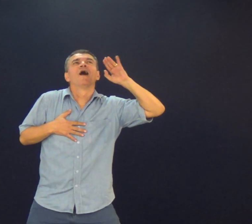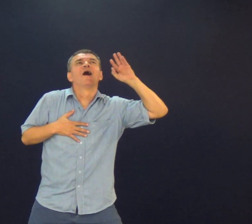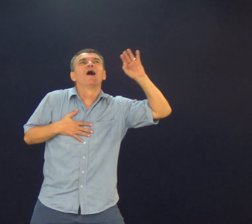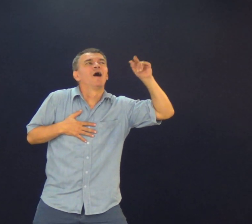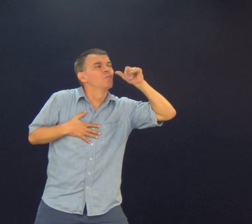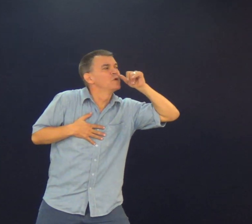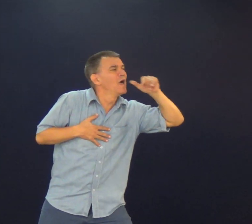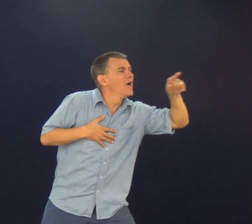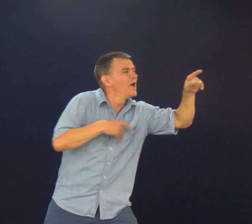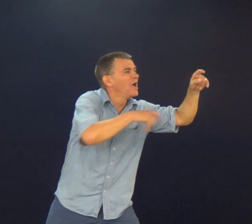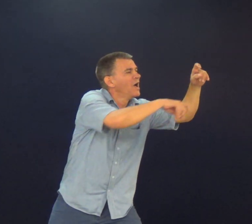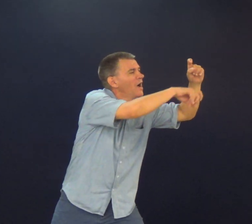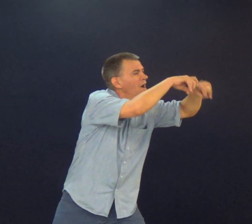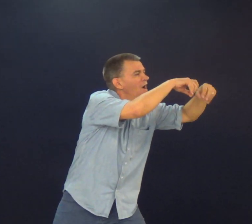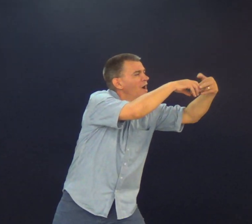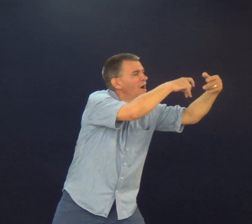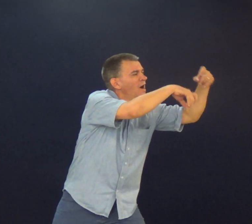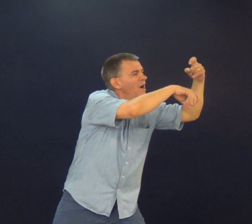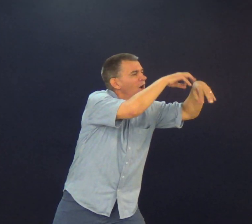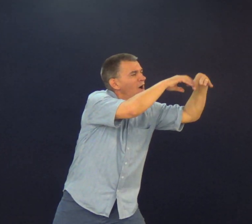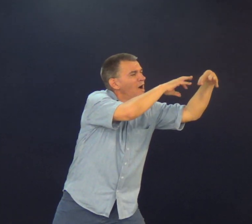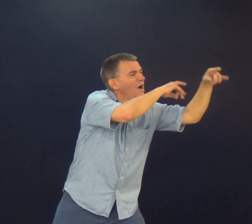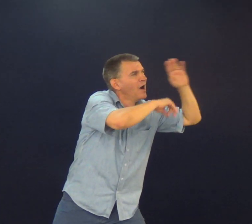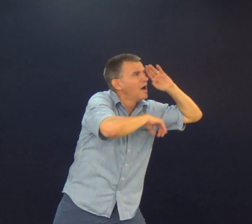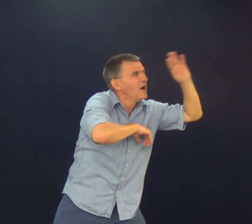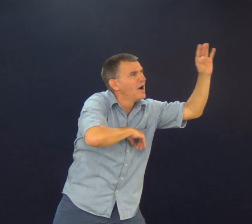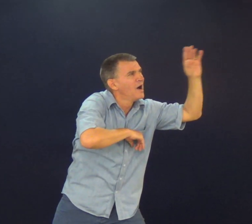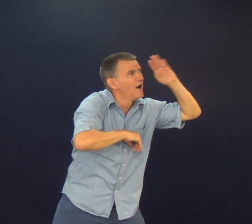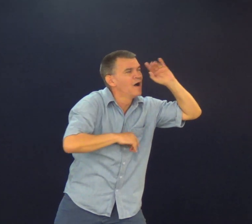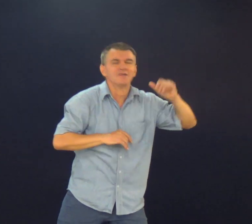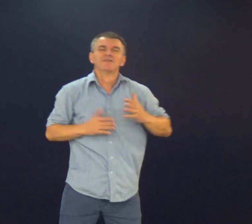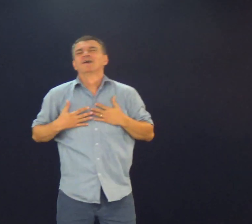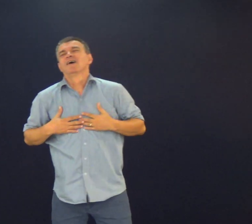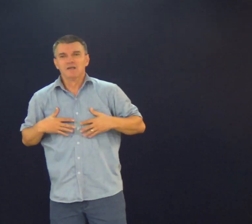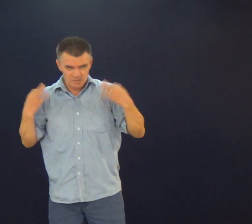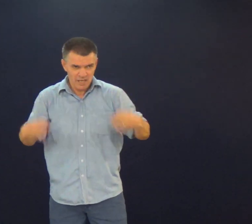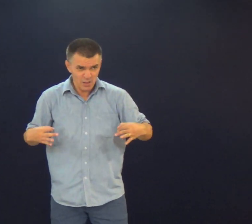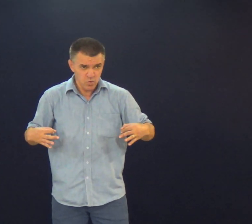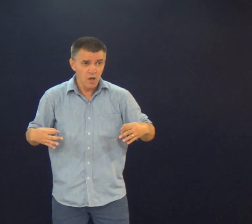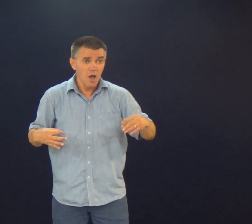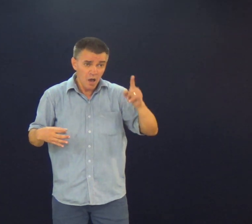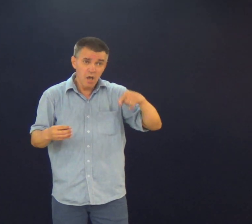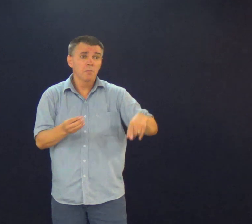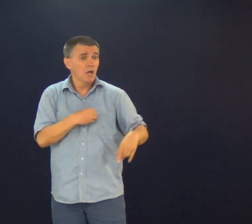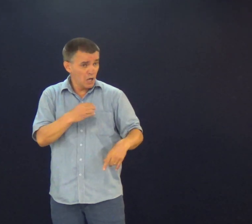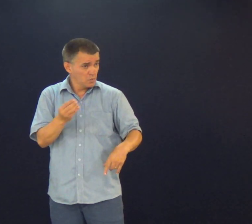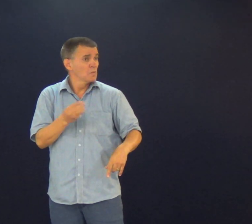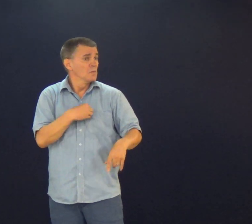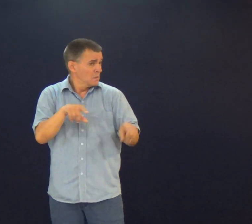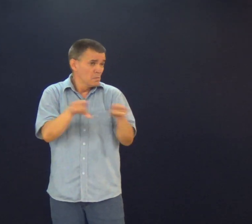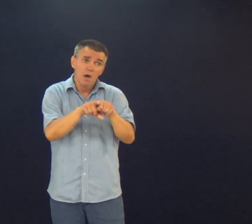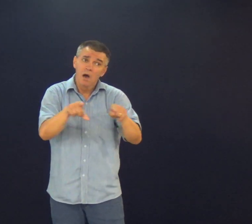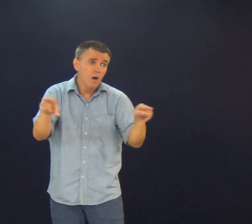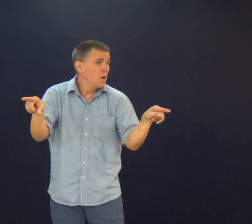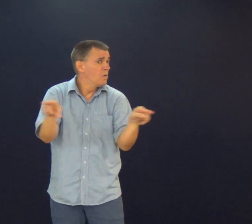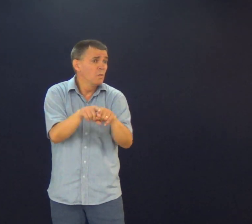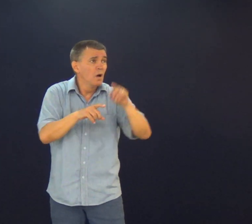É tentado Mas não peca Ou você que olha E peca Cuidado gente É pecado